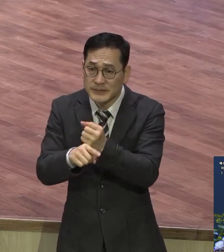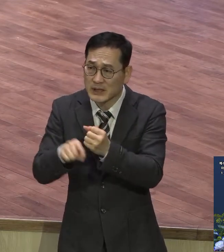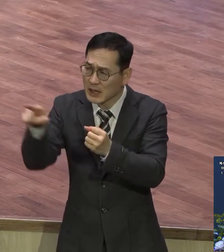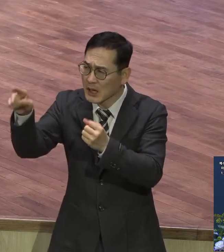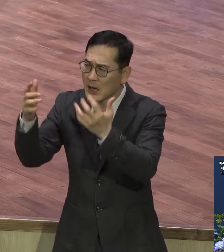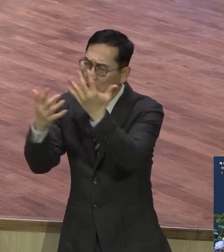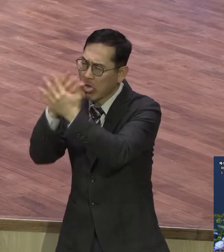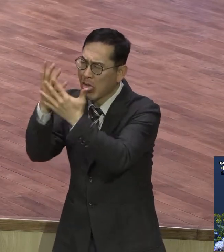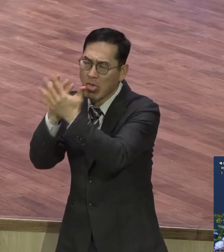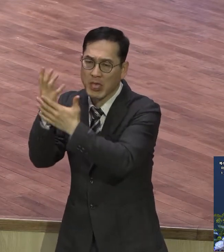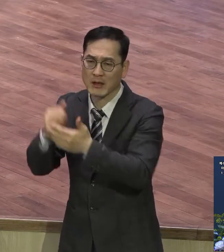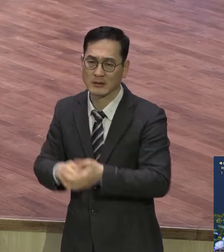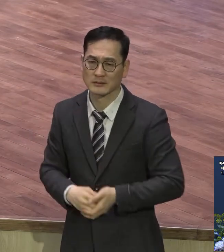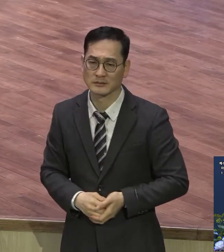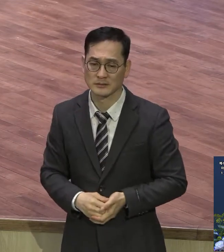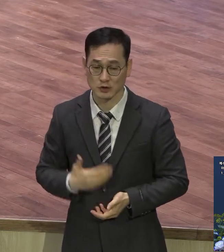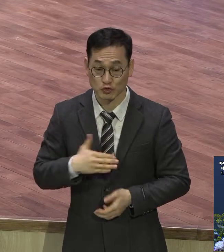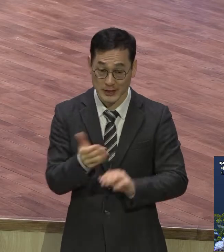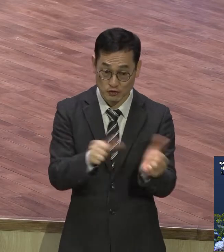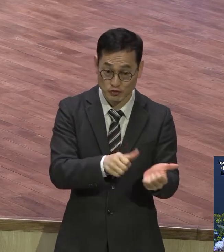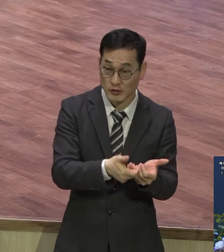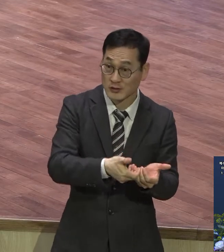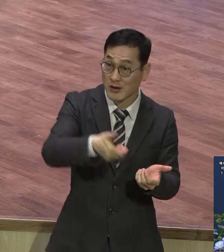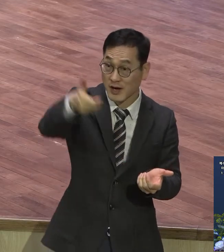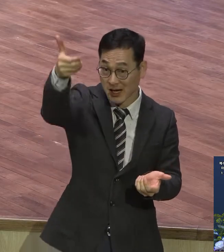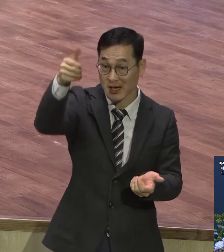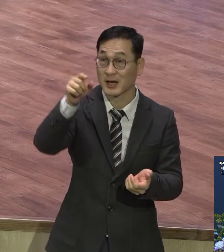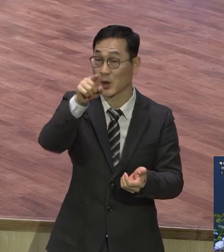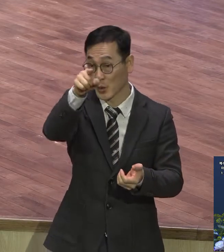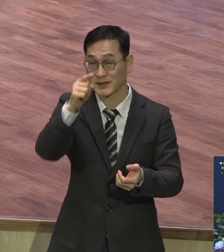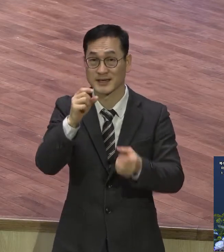새하늘과 새 땅인데 자기들이 이런 말을 이용을 해요